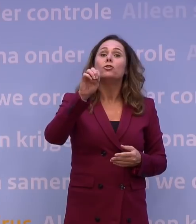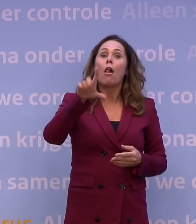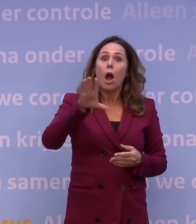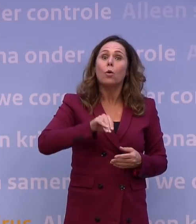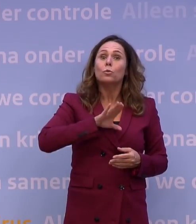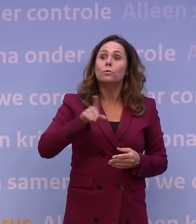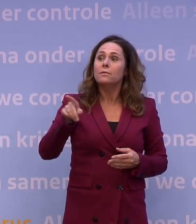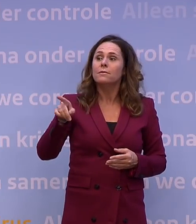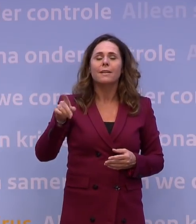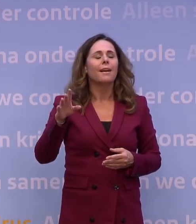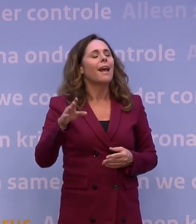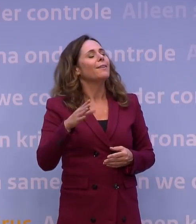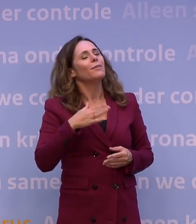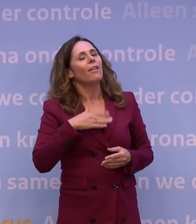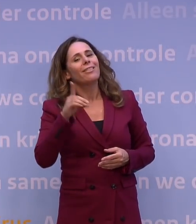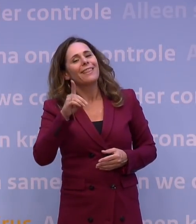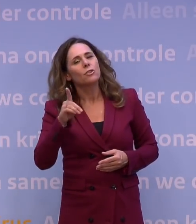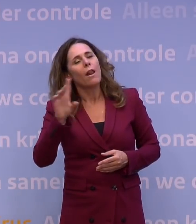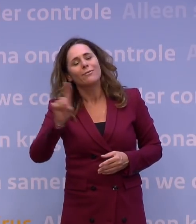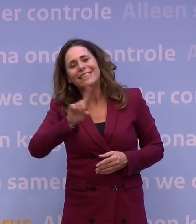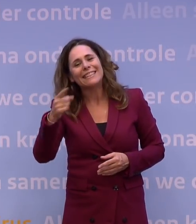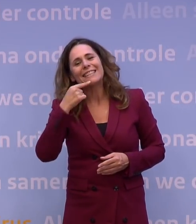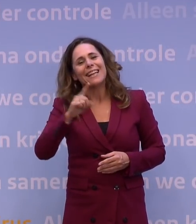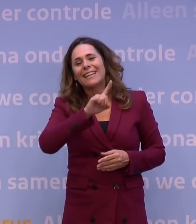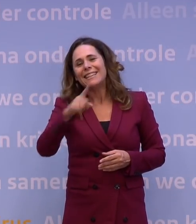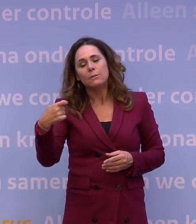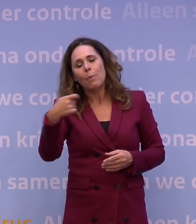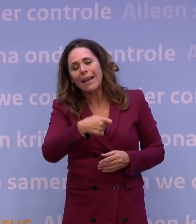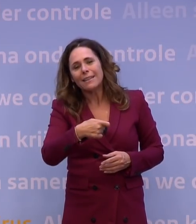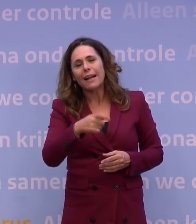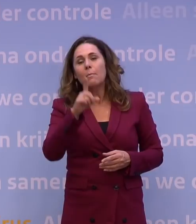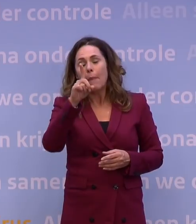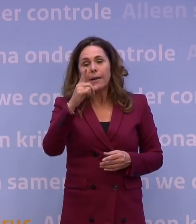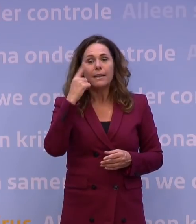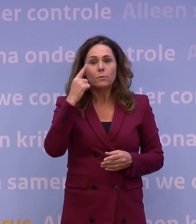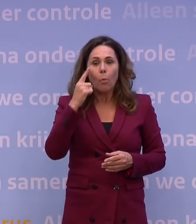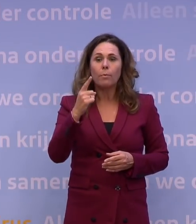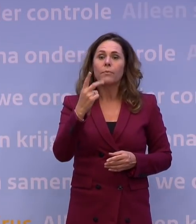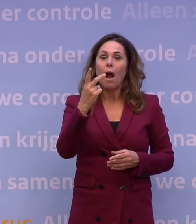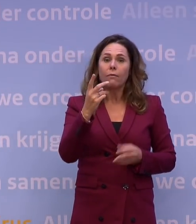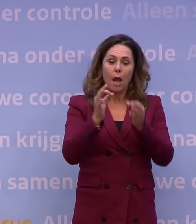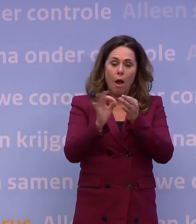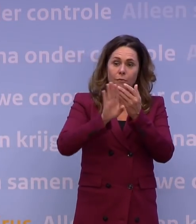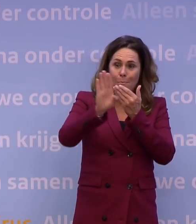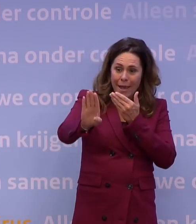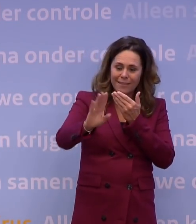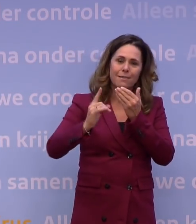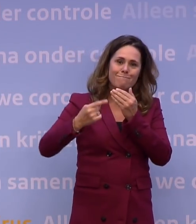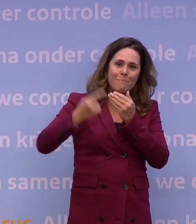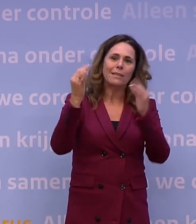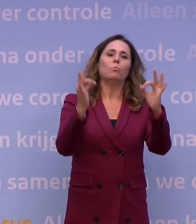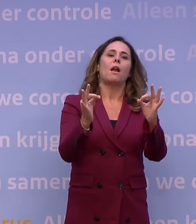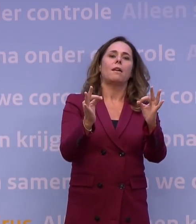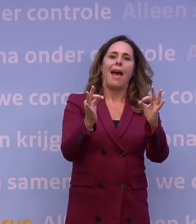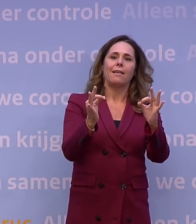heeft niet gezegd dat het niks bijdraagt. Hij zei alleen, pas op dat je het niet in de plaats laat komen van de anderhalve meter. Want de anderhalve meter is superieur. Op plekken